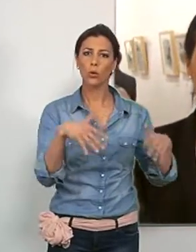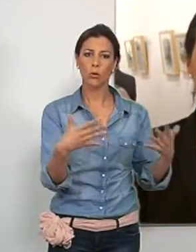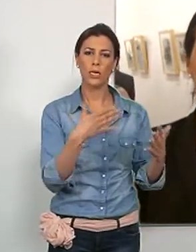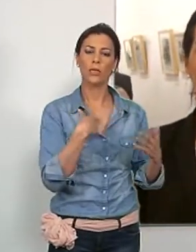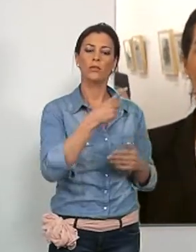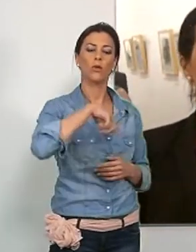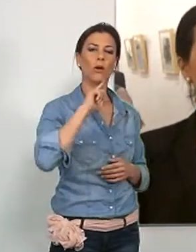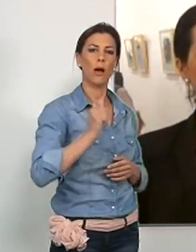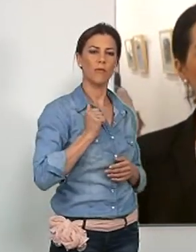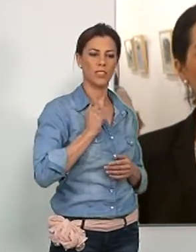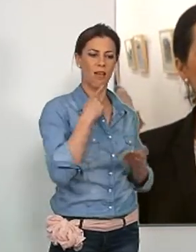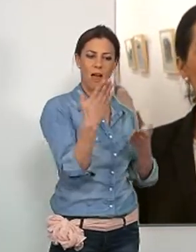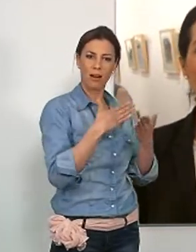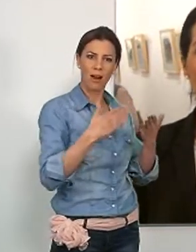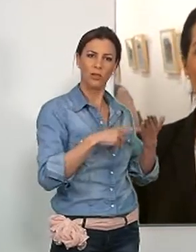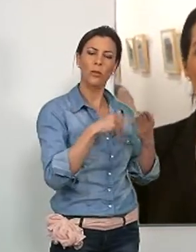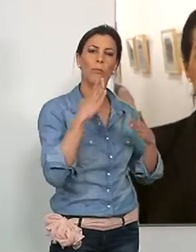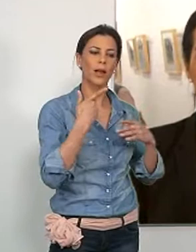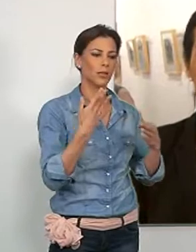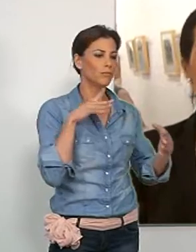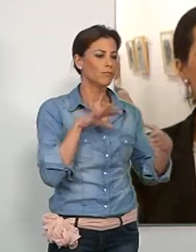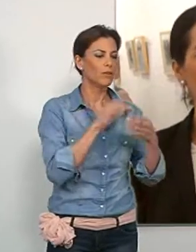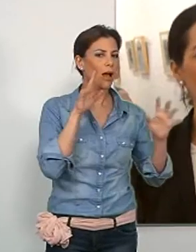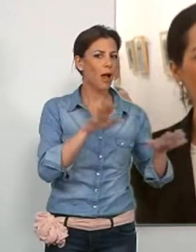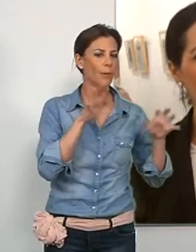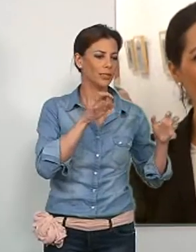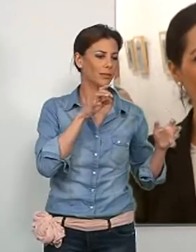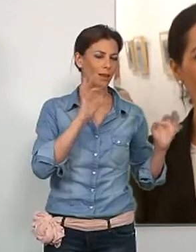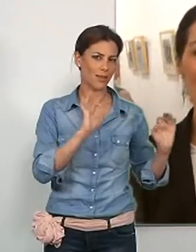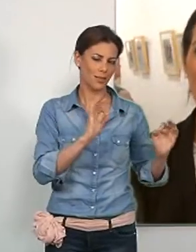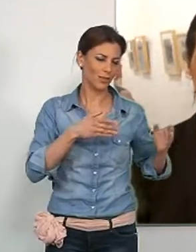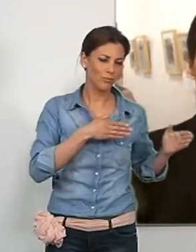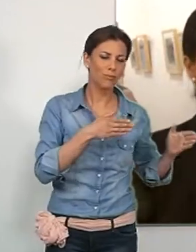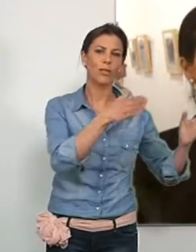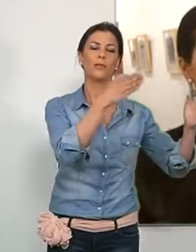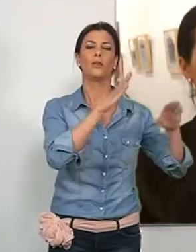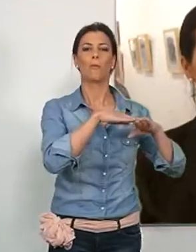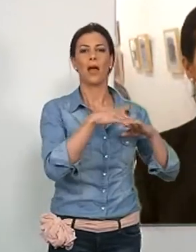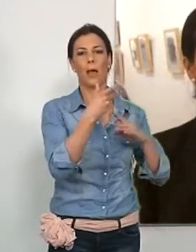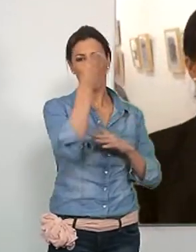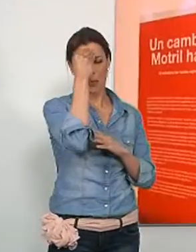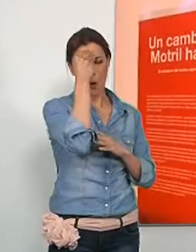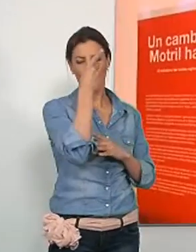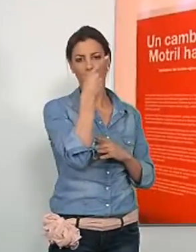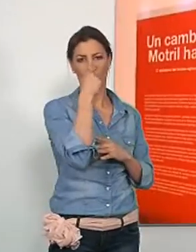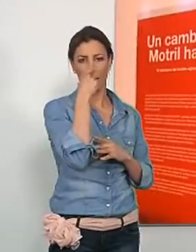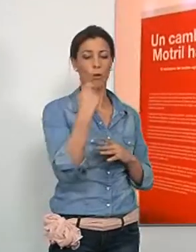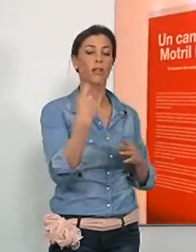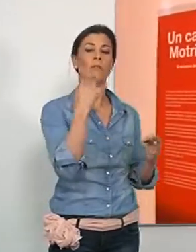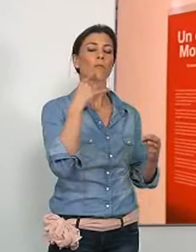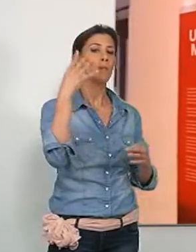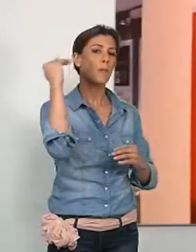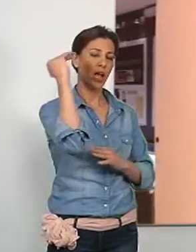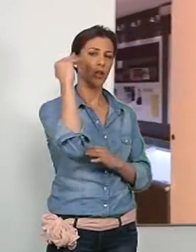concurso es aprovechar los relatos como vehículo de transmisión de hechos que aún perduran en la memoria de los mayores